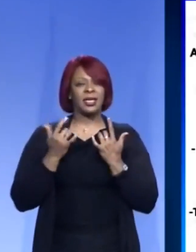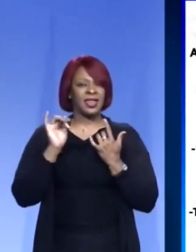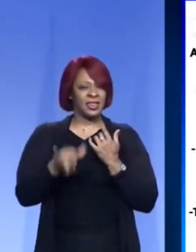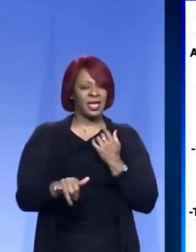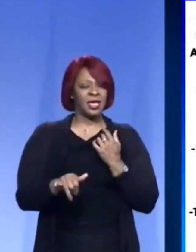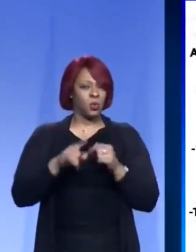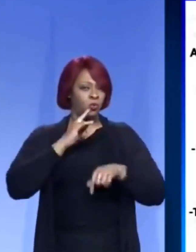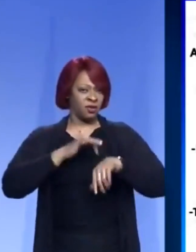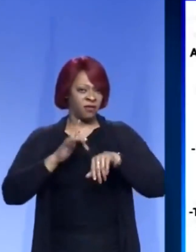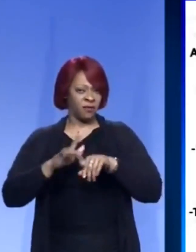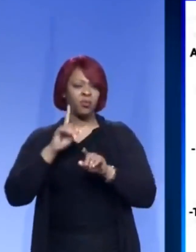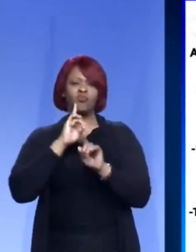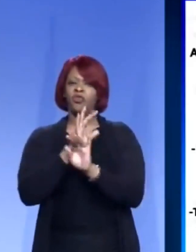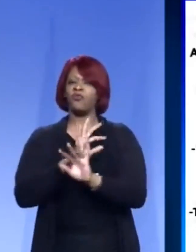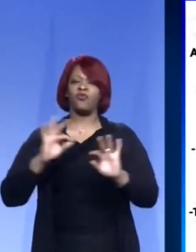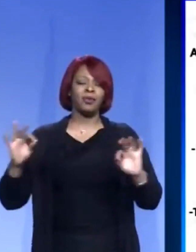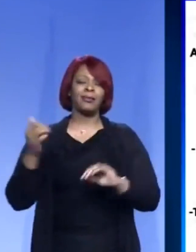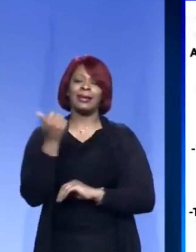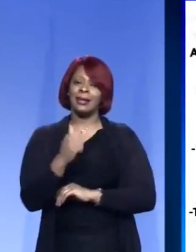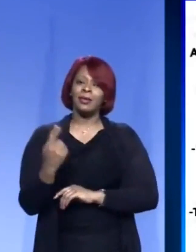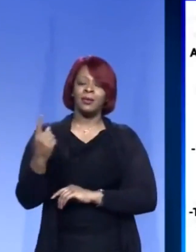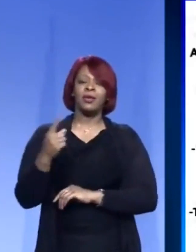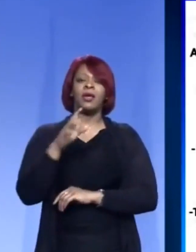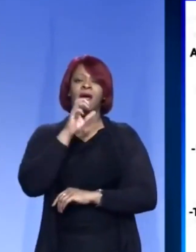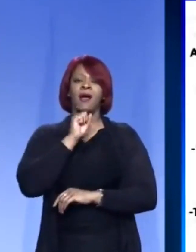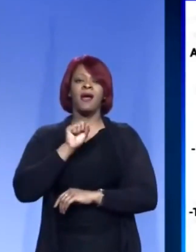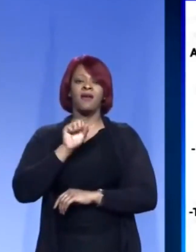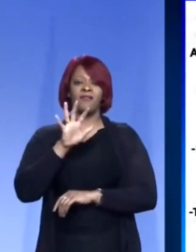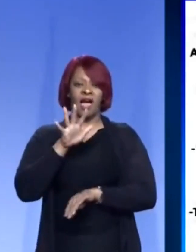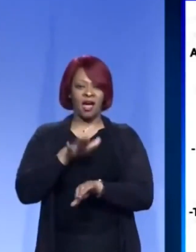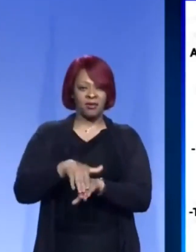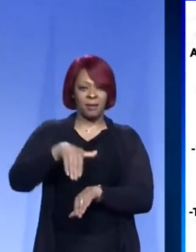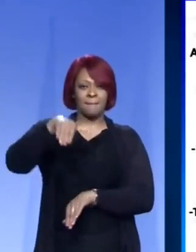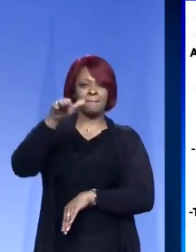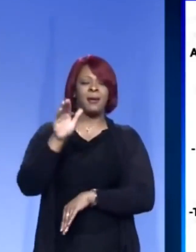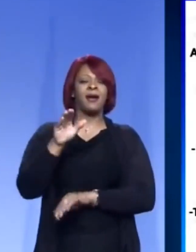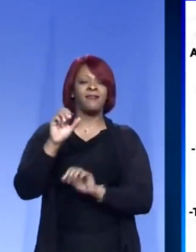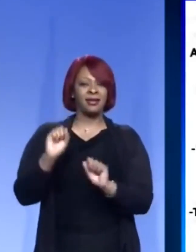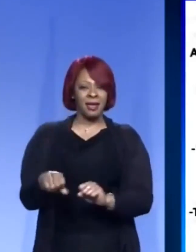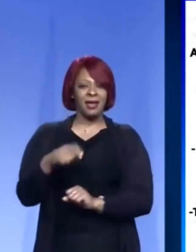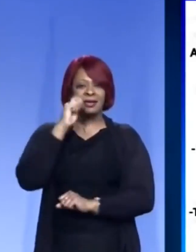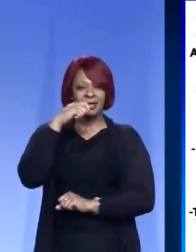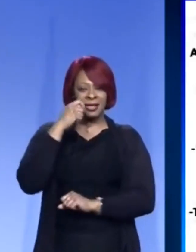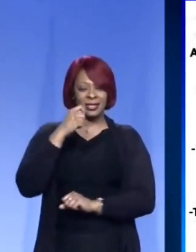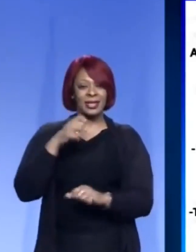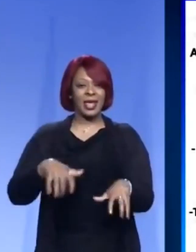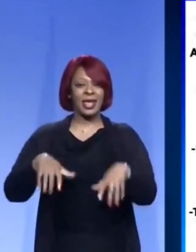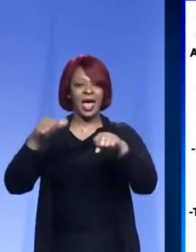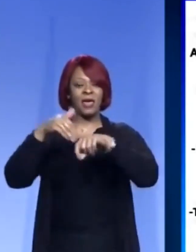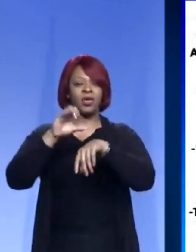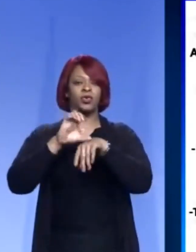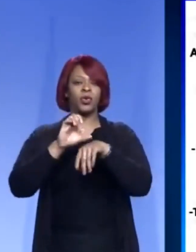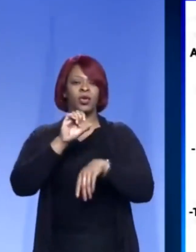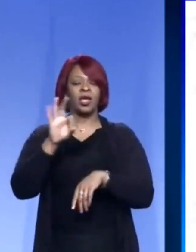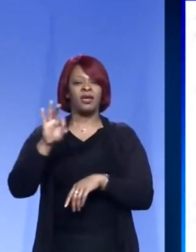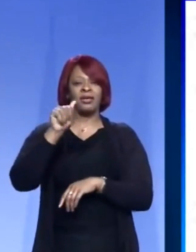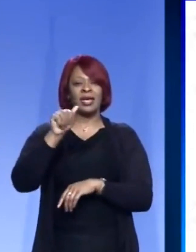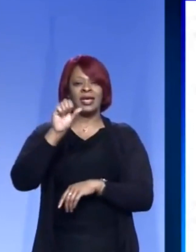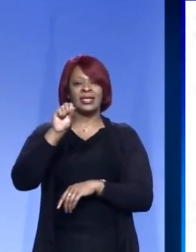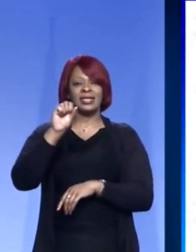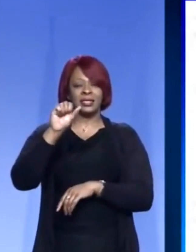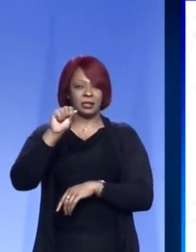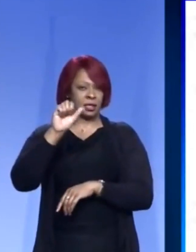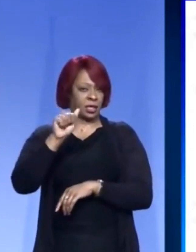estaremos dando en uno o dos días aproximadamente. Y si no viene a este evento y le gustaría hacerse la prueba de diagnóstico,